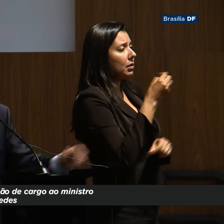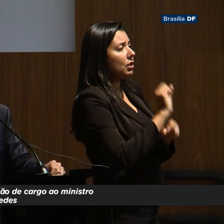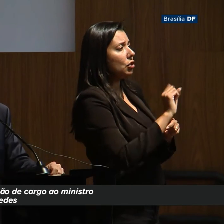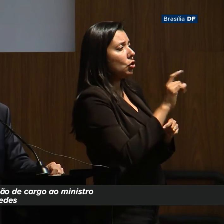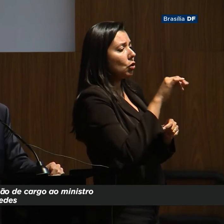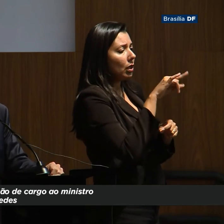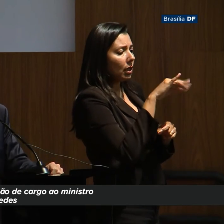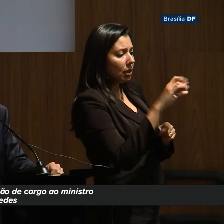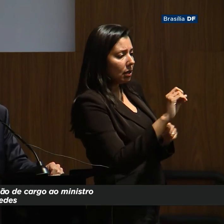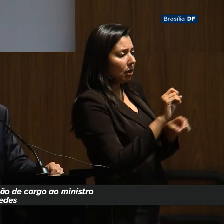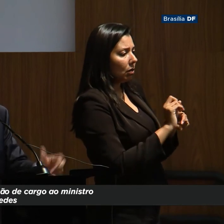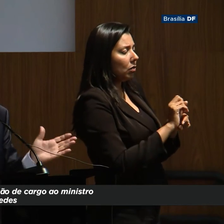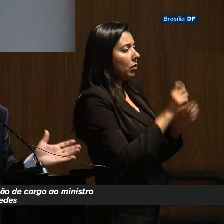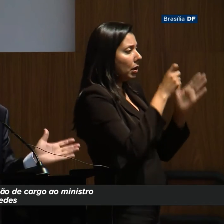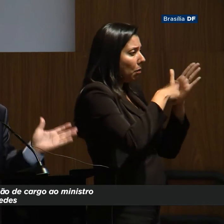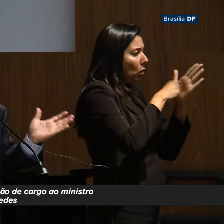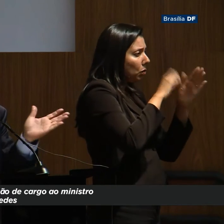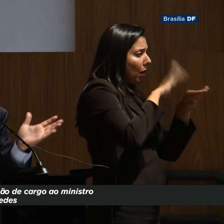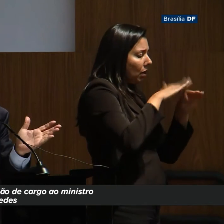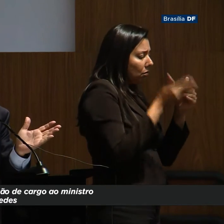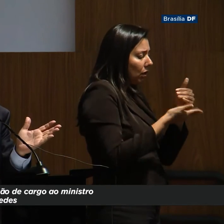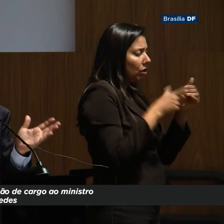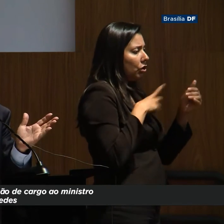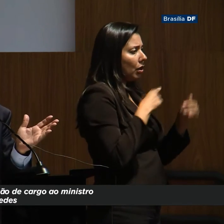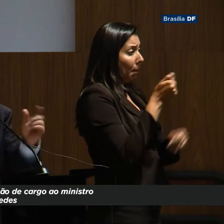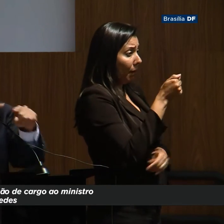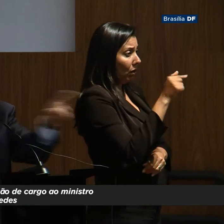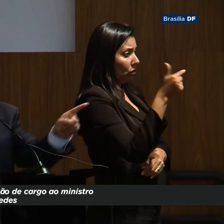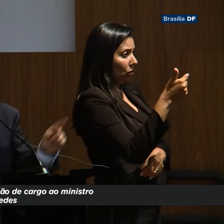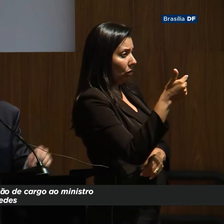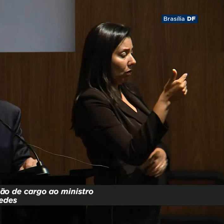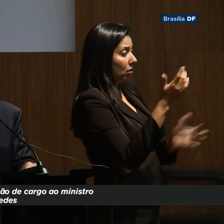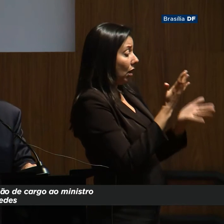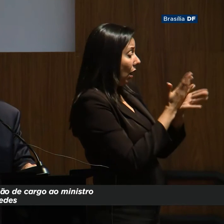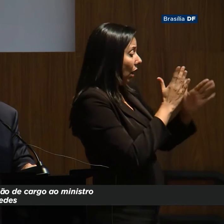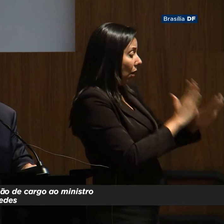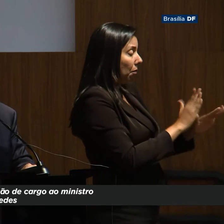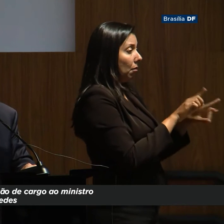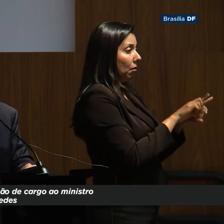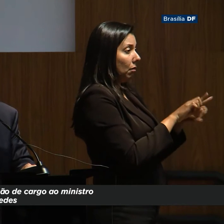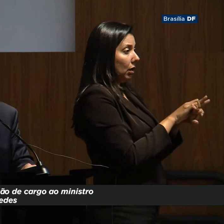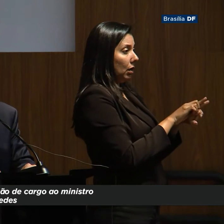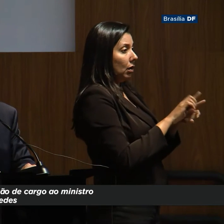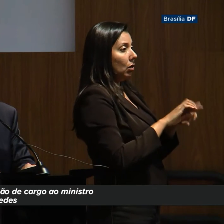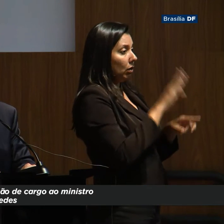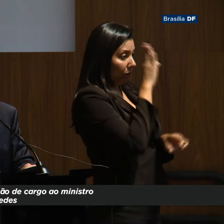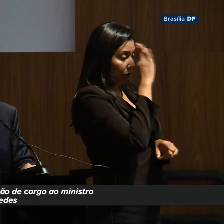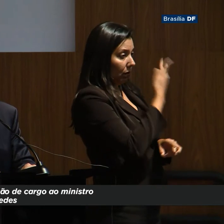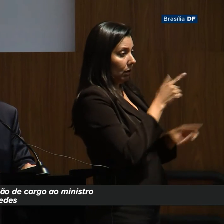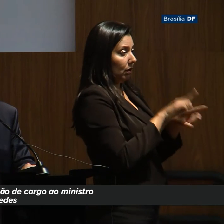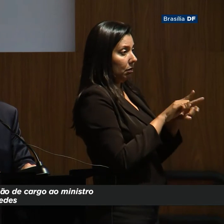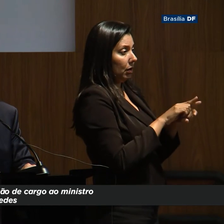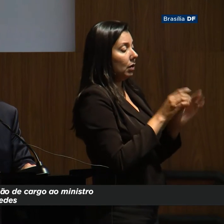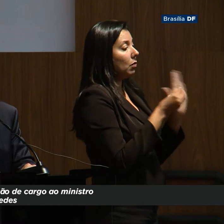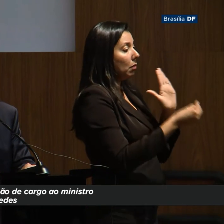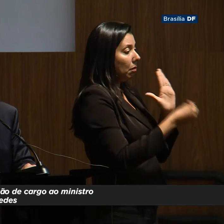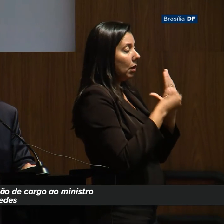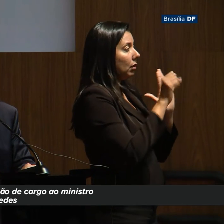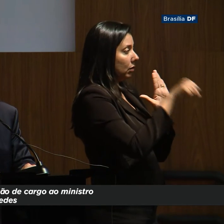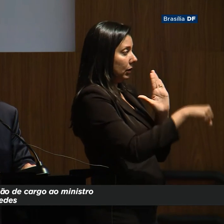desoneração, quem sabe se o imposto fosse mais baixo, tinha menos dos dois. Inclusive, acabava o refis, que é outra prioridade do nosso marco cintro.